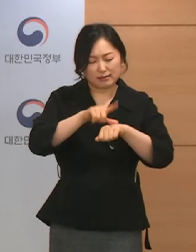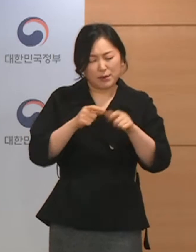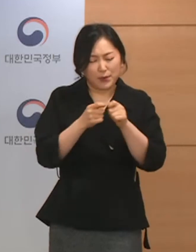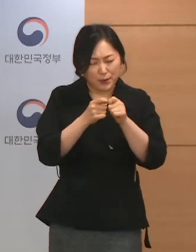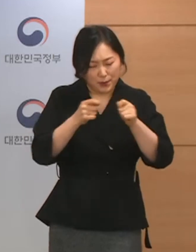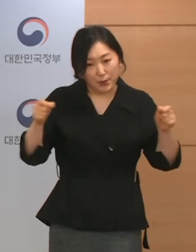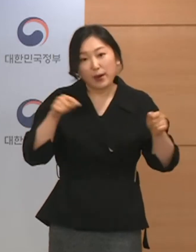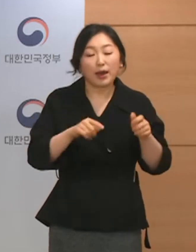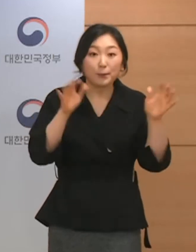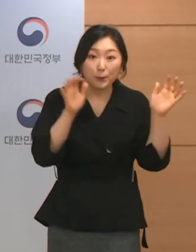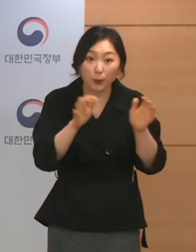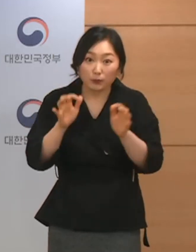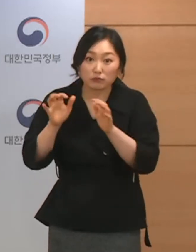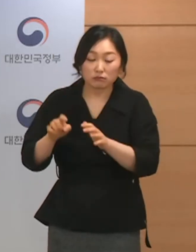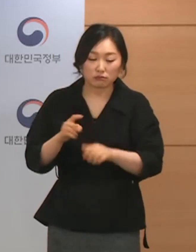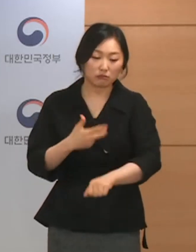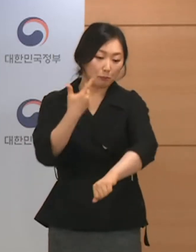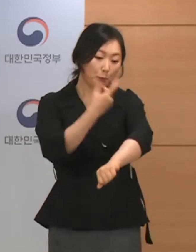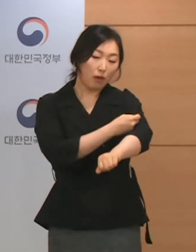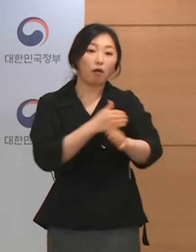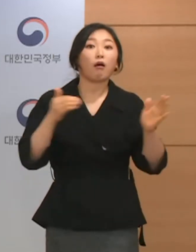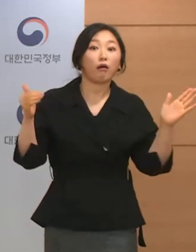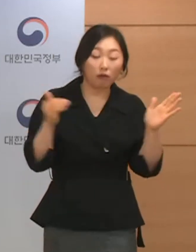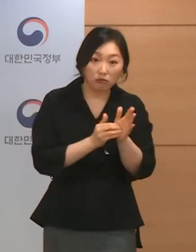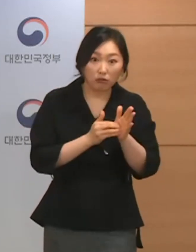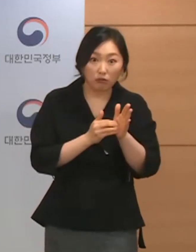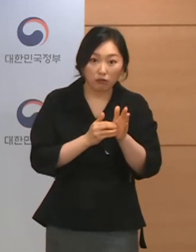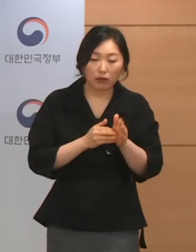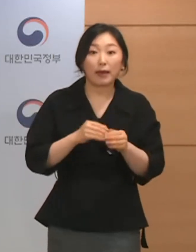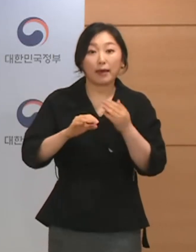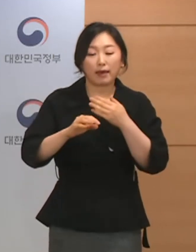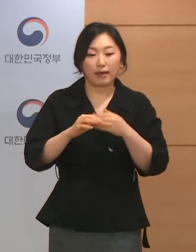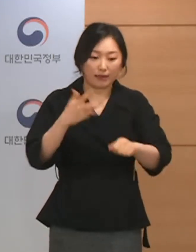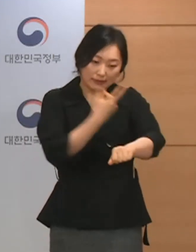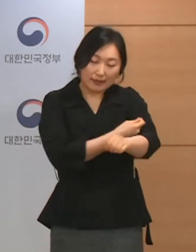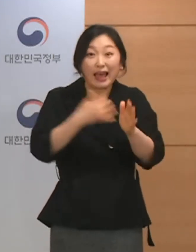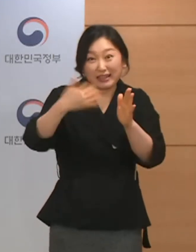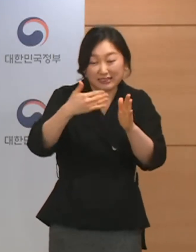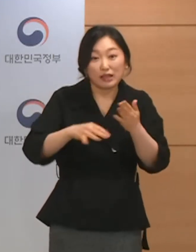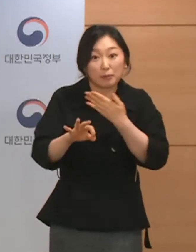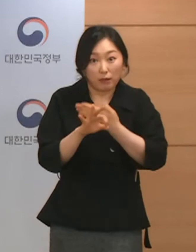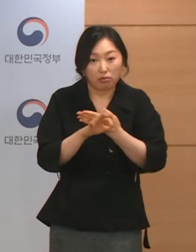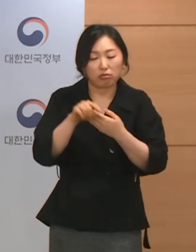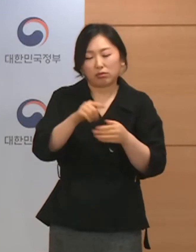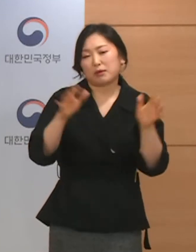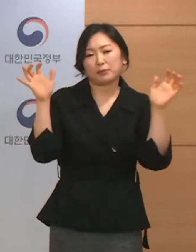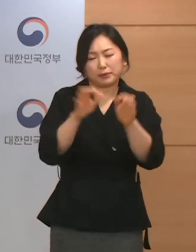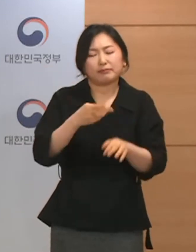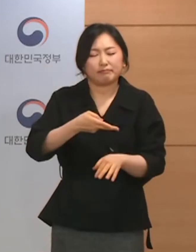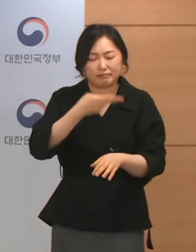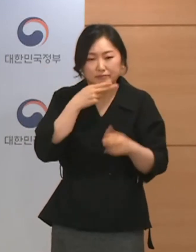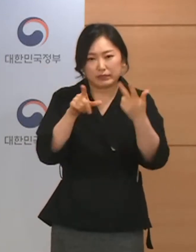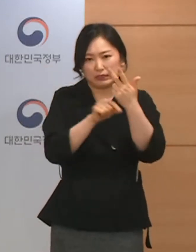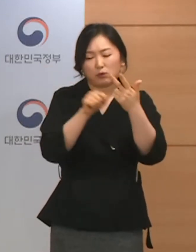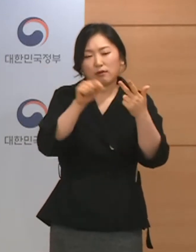예방접종을 받은 사람들 중심이 아니라면 7월 동안은 하지 않는 것이 안전합니다.